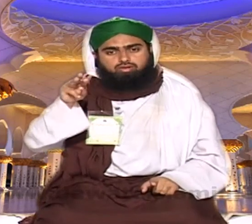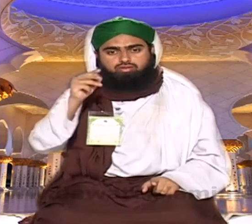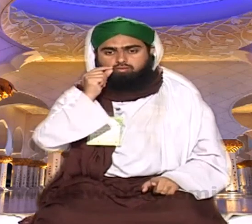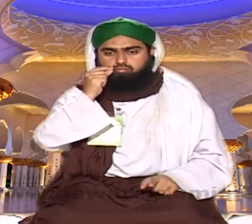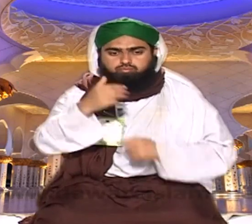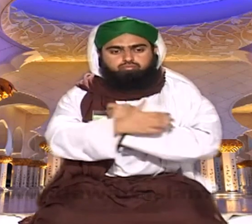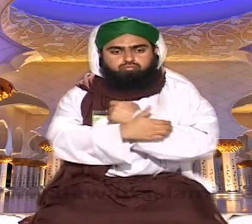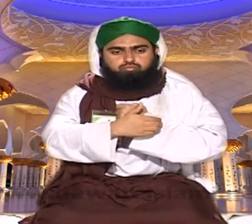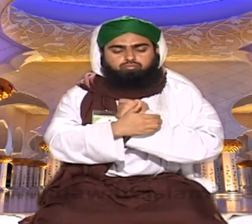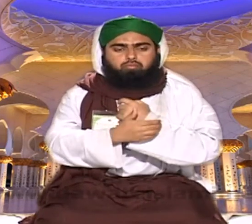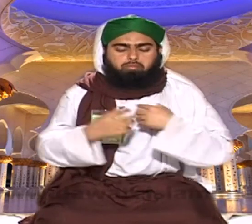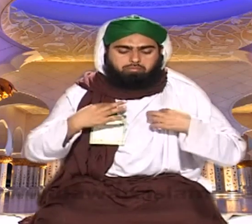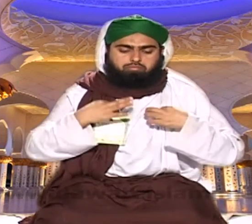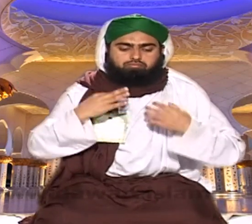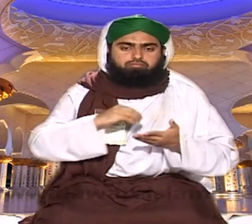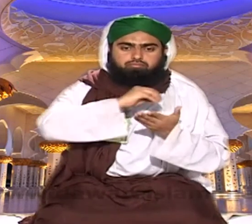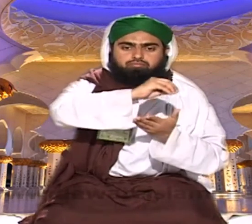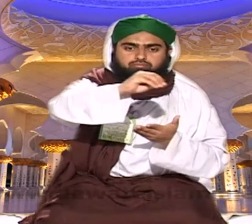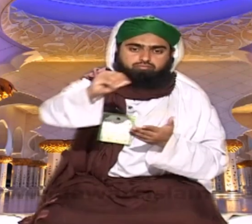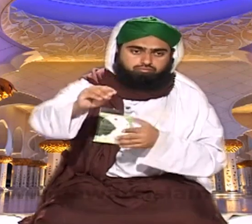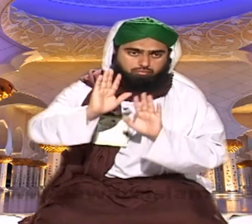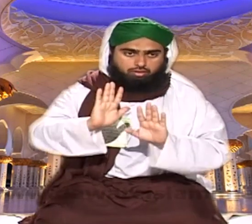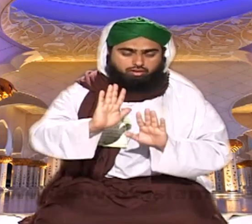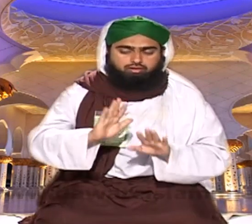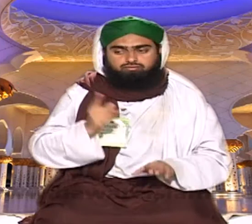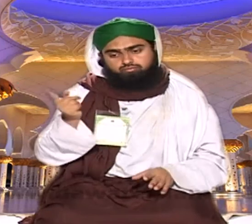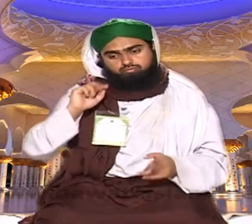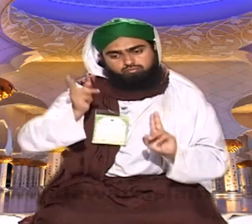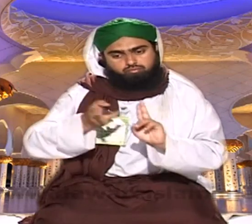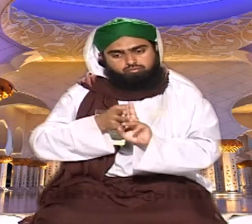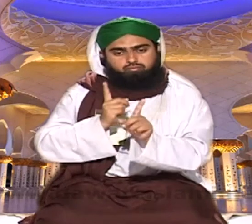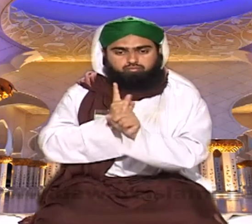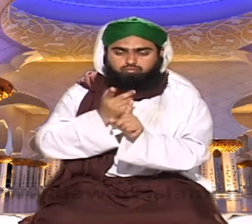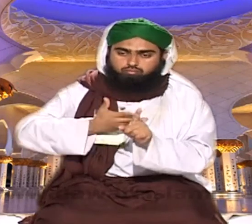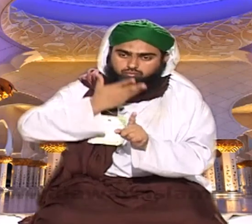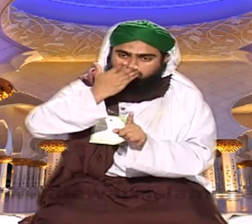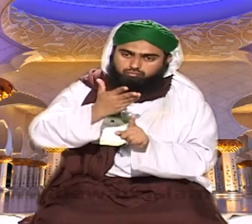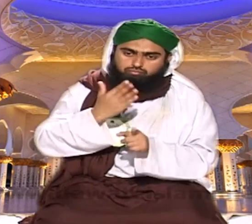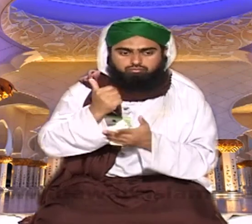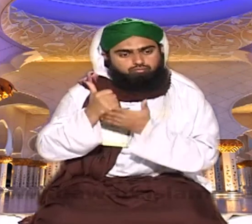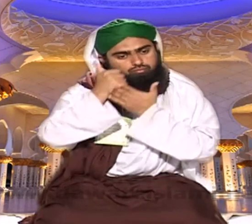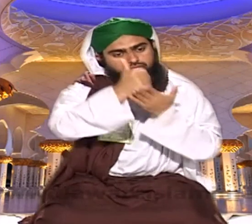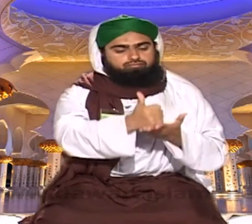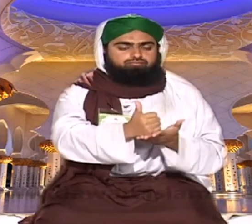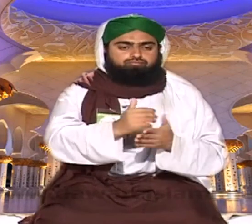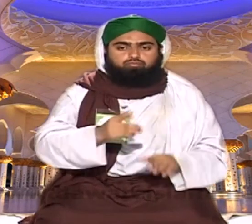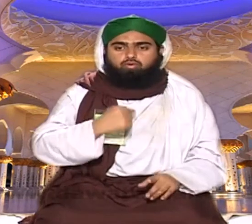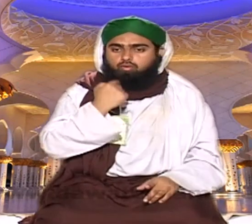صرف لباس پر سنگ کرتا ہے جہاں تمہارا وہ کام کر دے گا اور اسے میرا پیغام دے دینا کہ